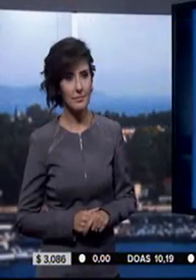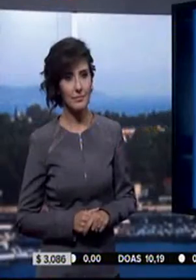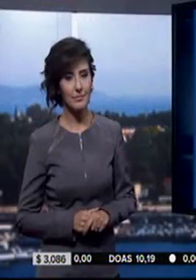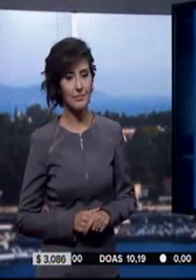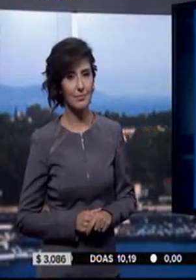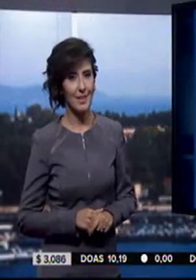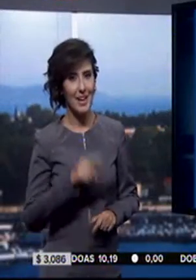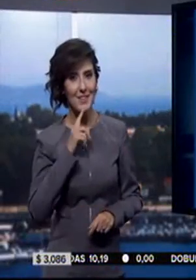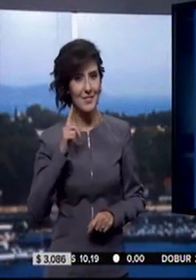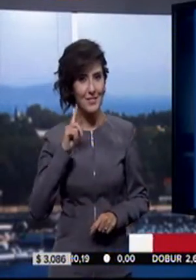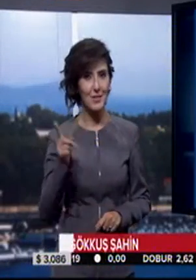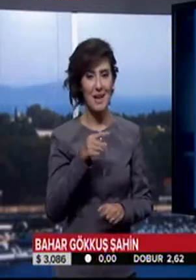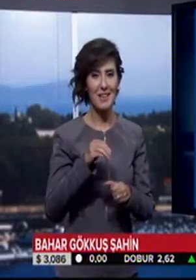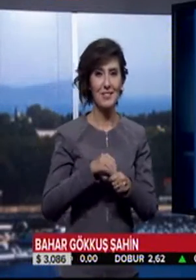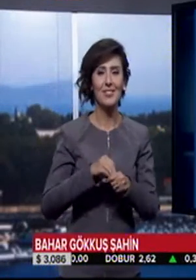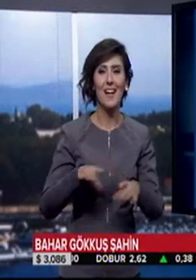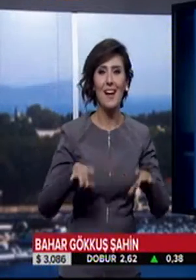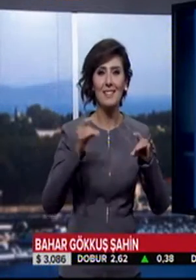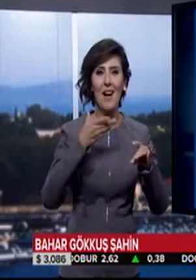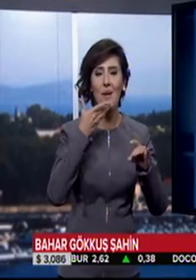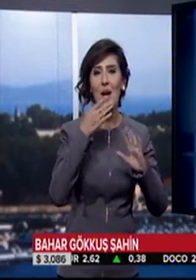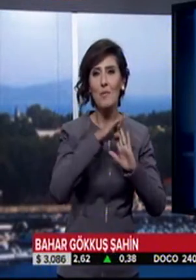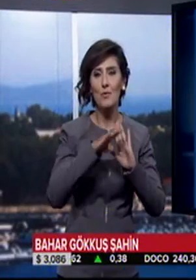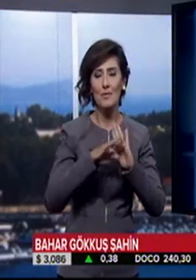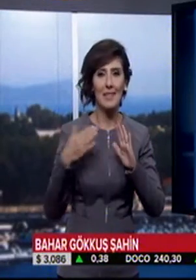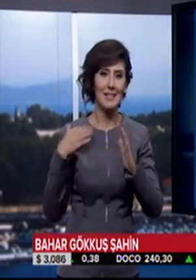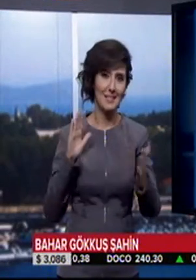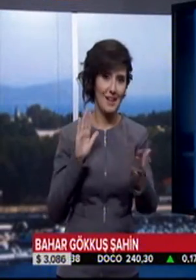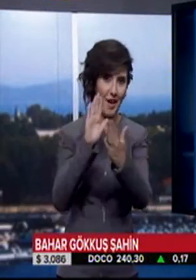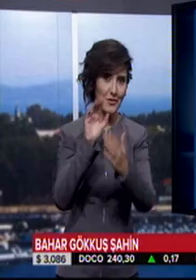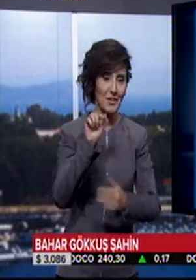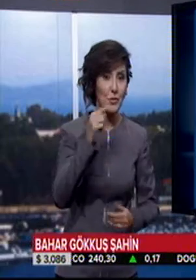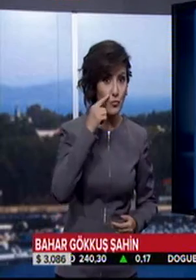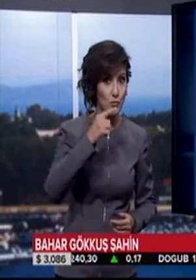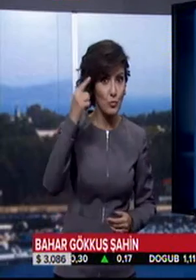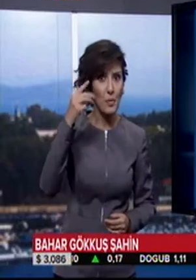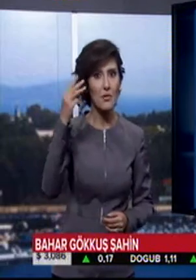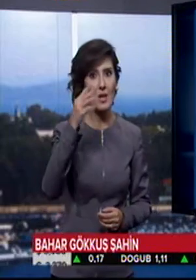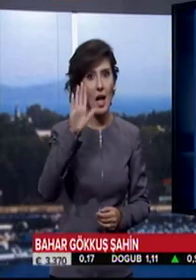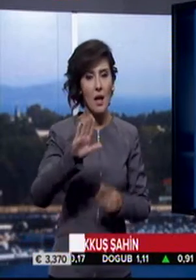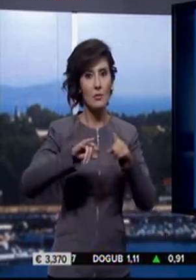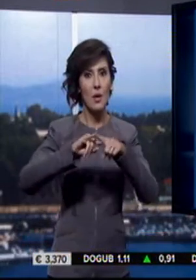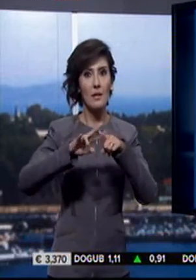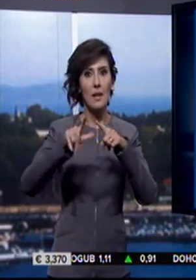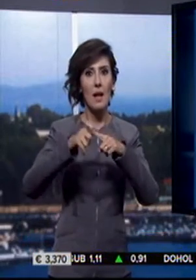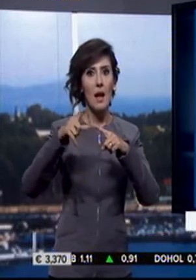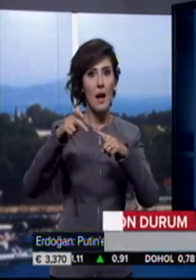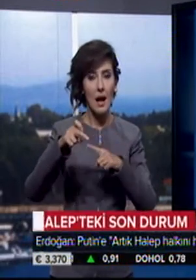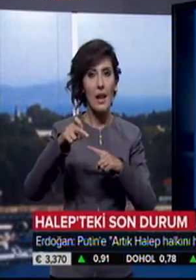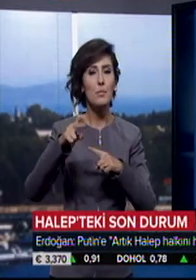İŞİTME ENGELLİLER İÇİN HAZIRLADIĞIMIZ HABER BÜLTENİ İLE TEKRAR KARŞINIZDAYIZ. Cumhurbaşkanı Recep Tayyip Erdoğan, Halep'teki